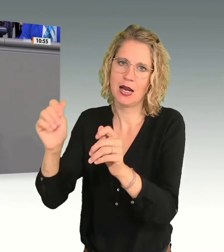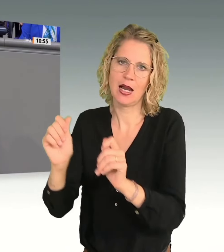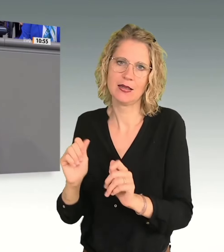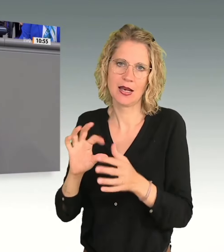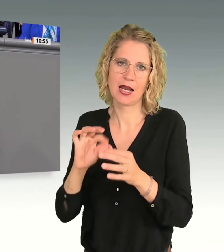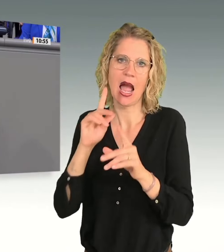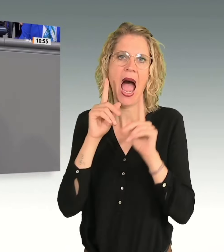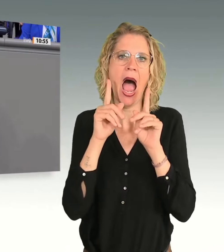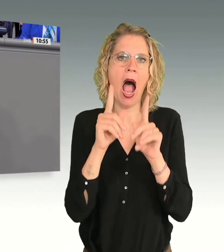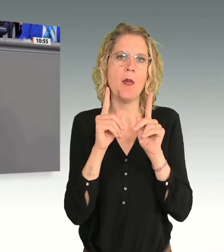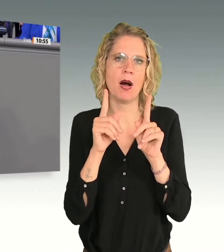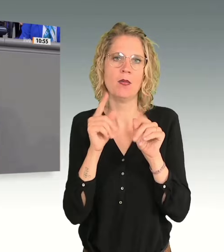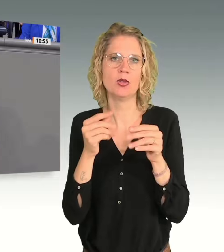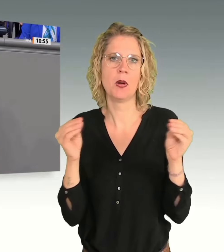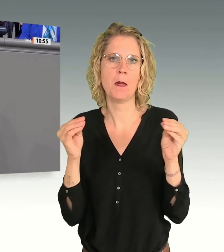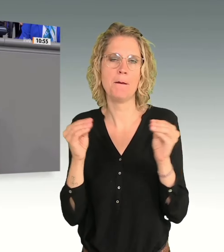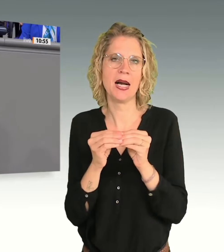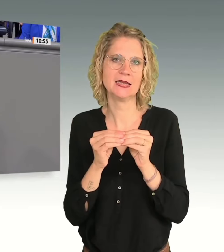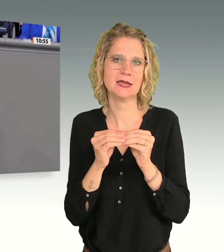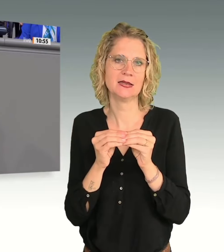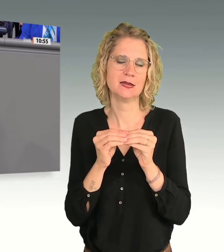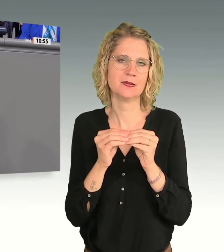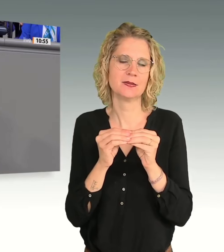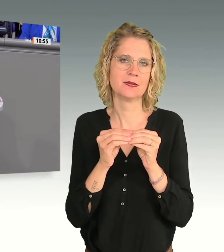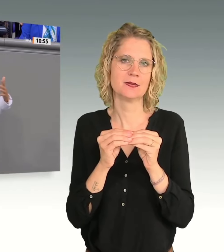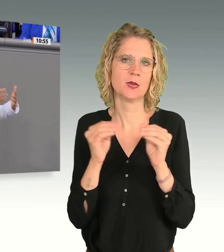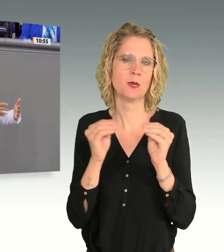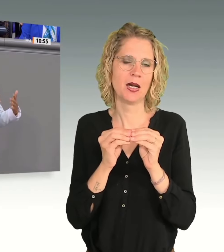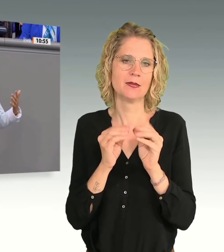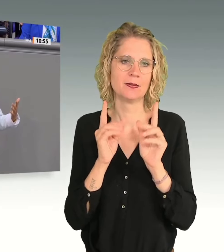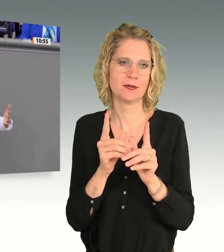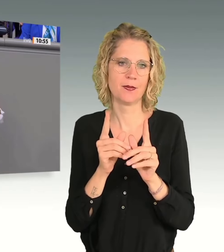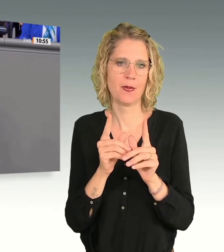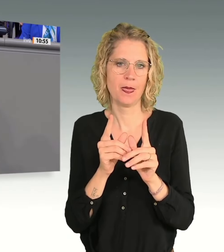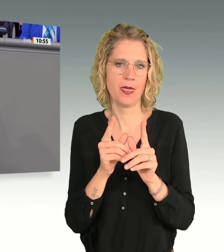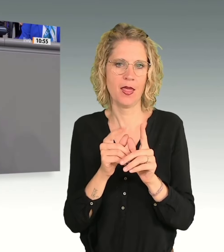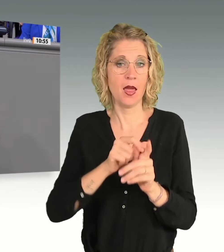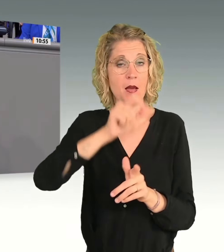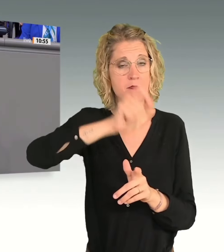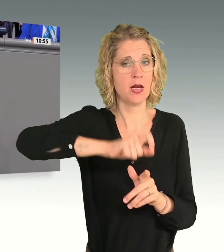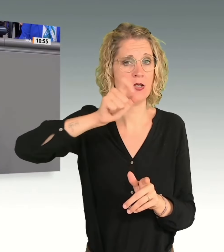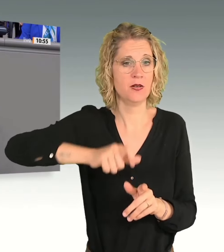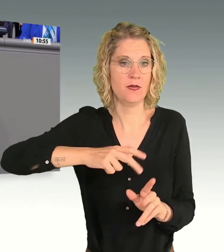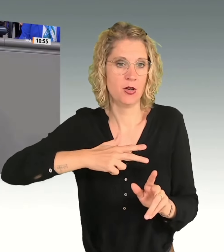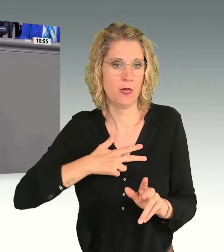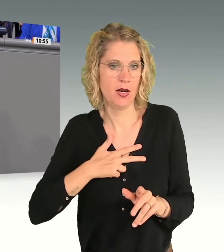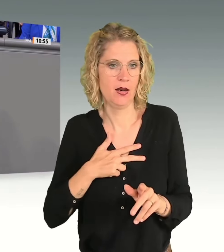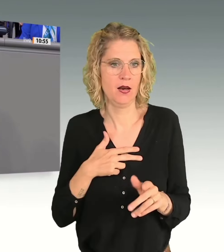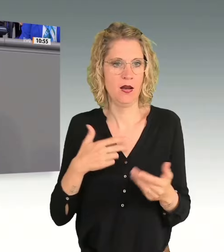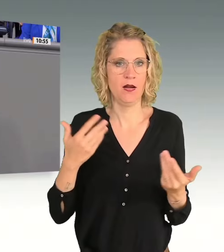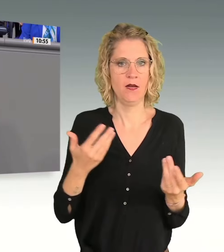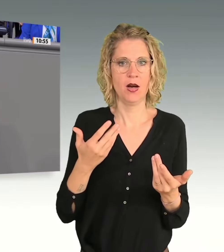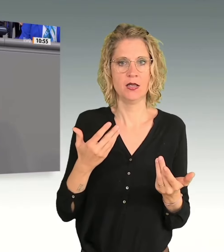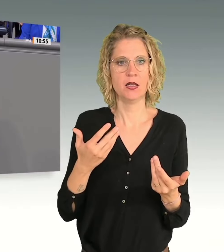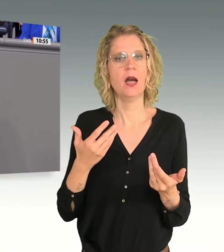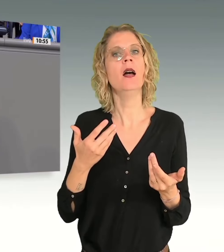geeignet sein, tatsächlich das, was wir den Menschen versprechen, mit diesen Gesetzen auch